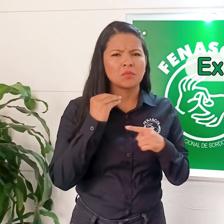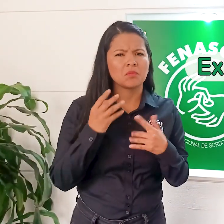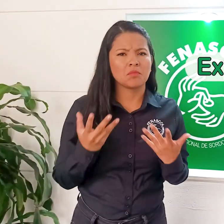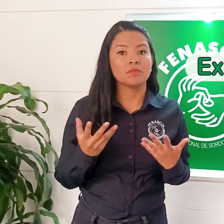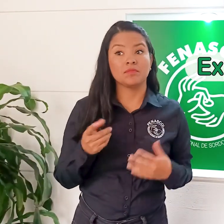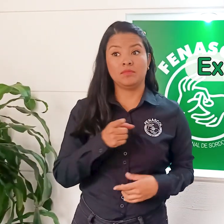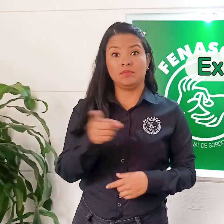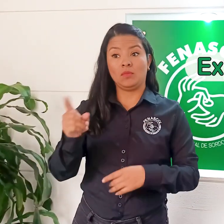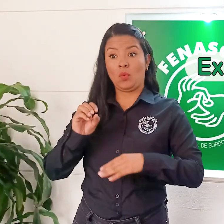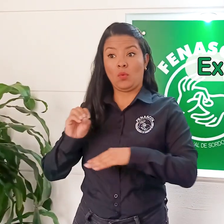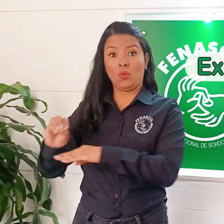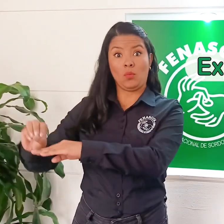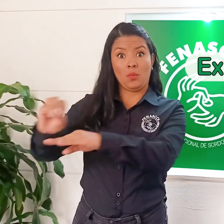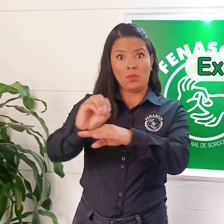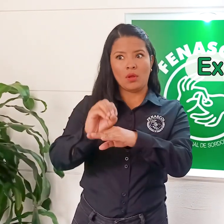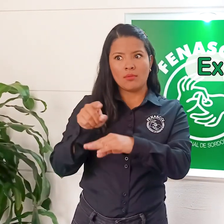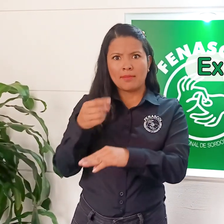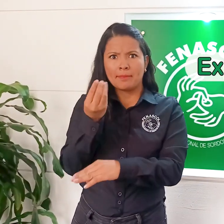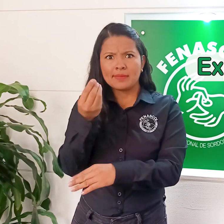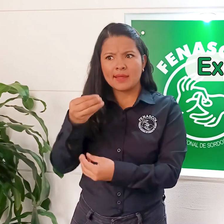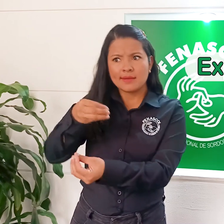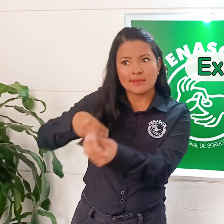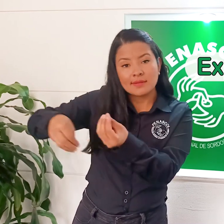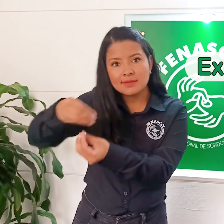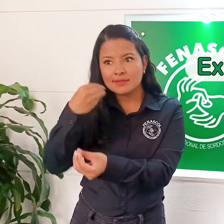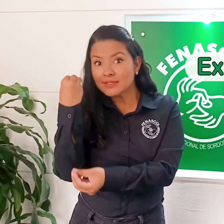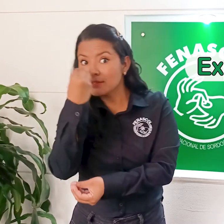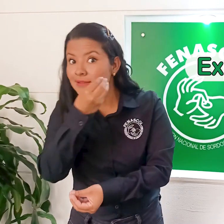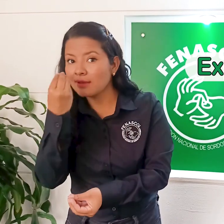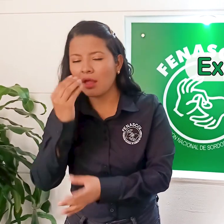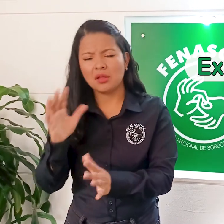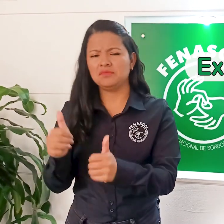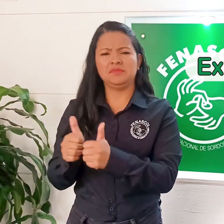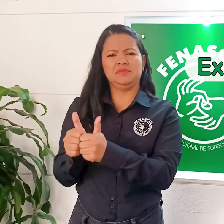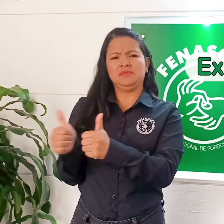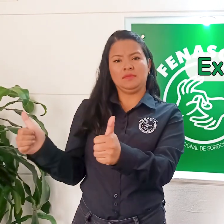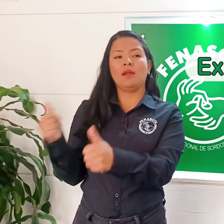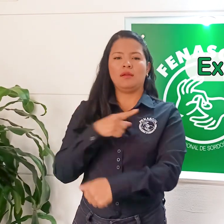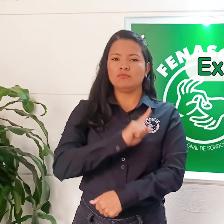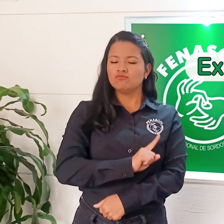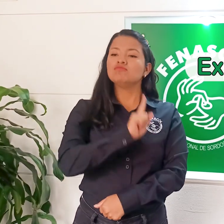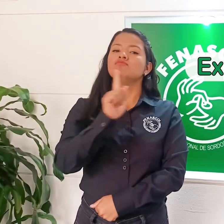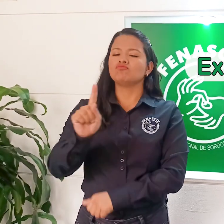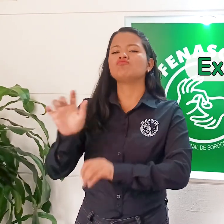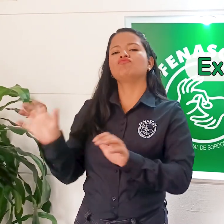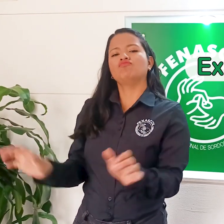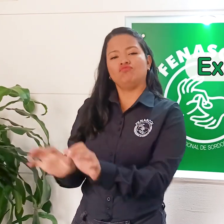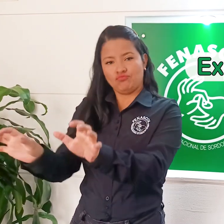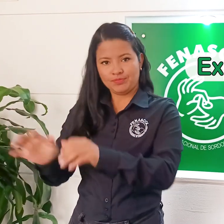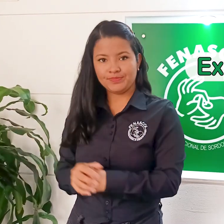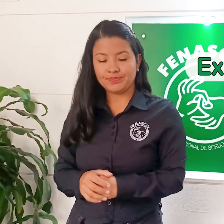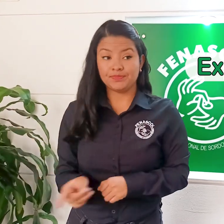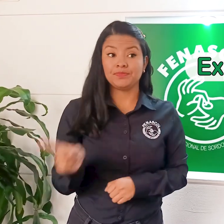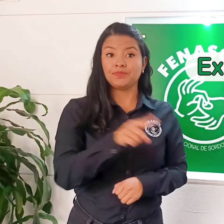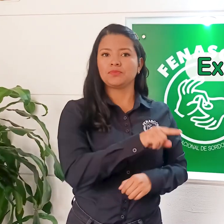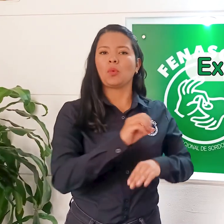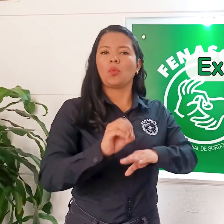Experiencia En organizaciones sin ánimo de lucro Dentro de una asociación o de grupo de